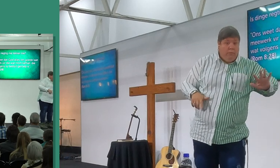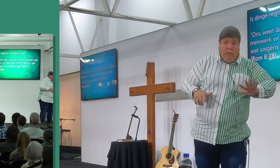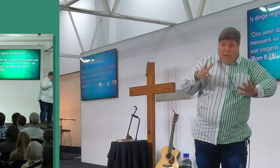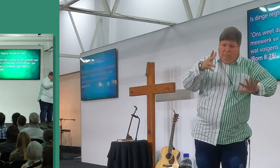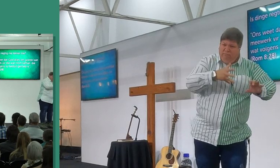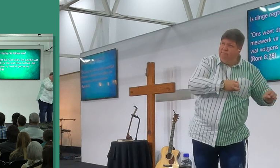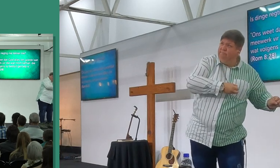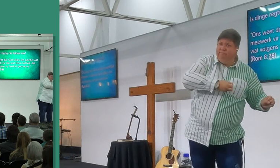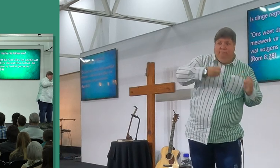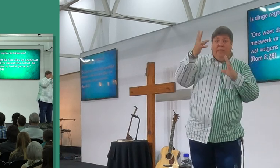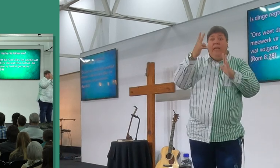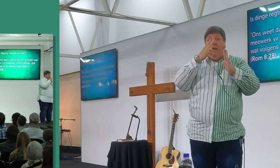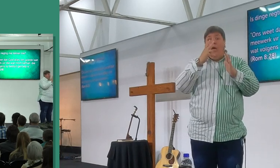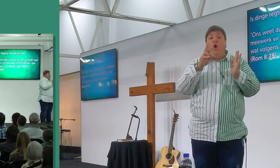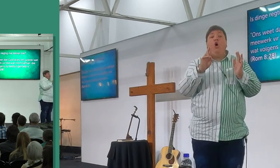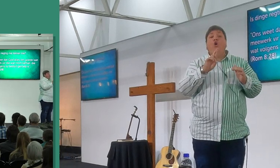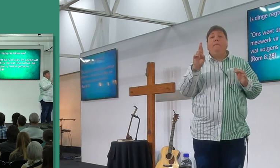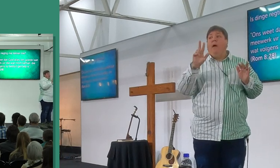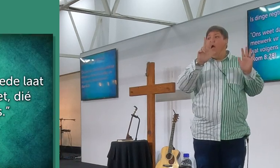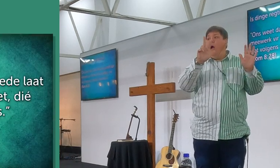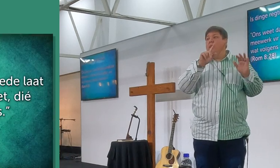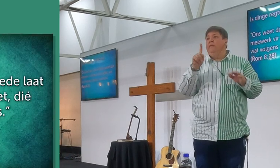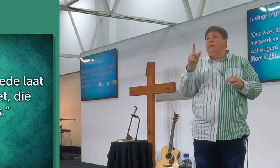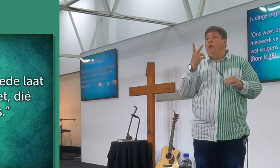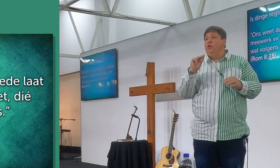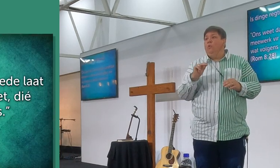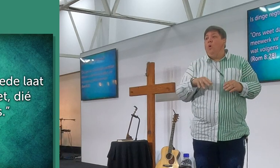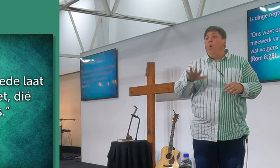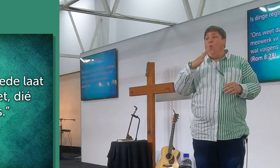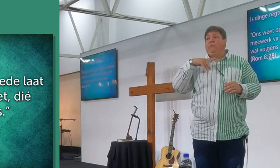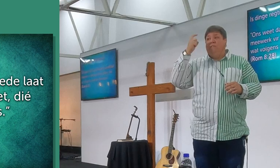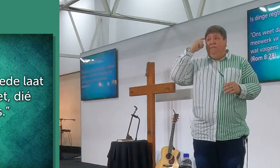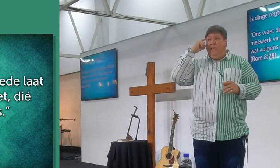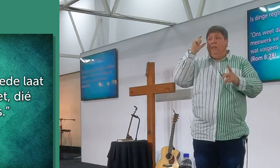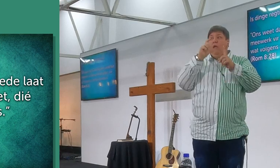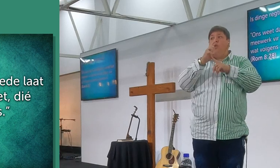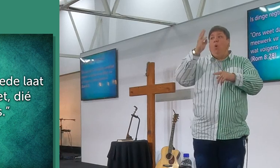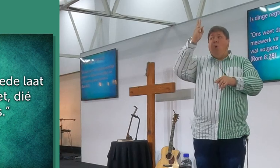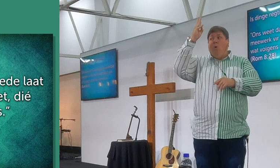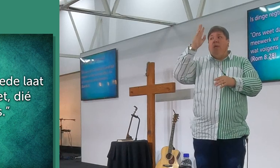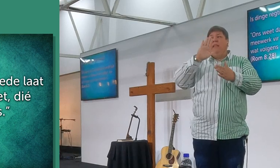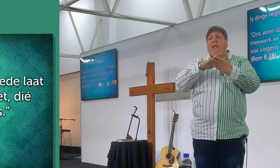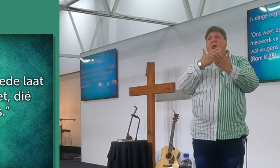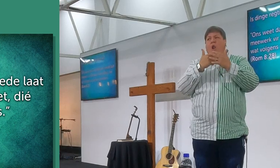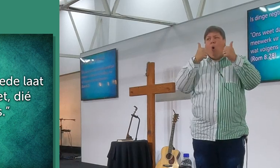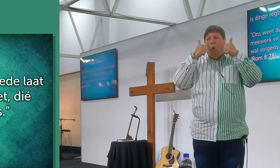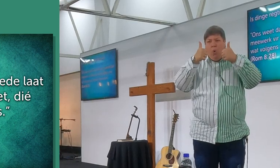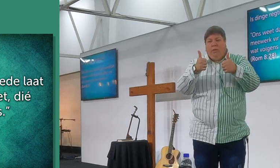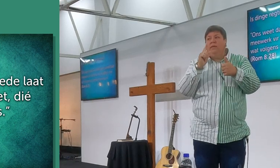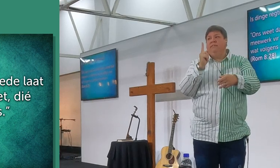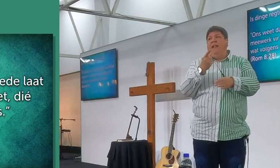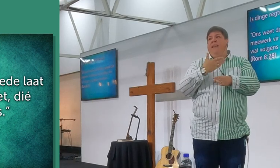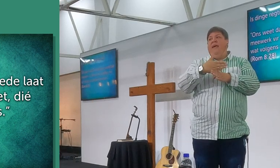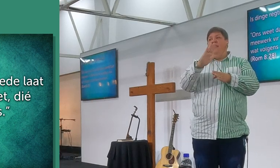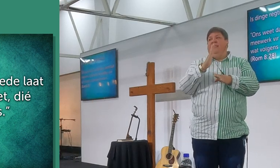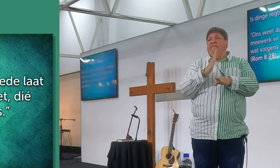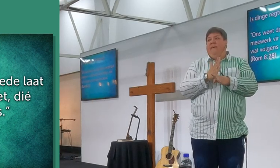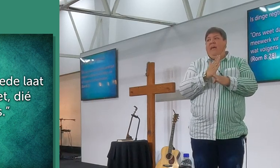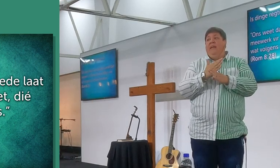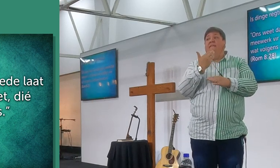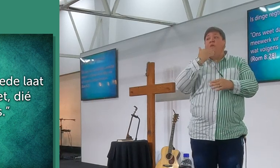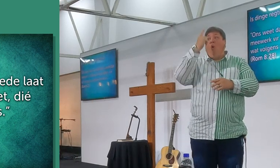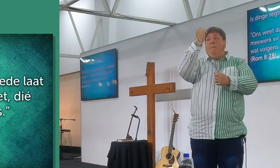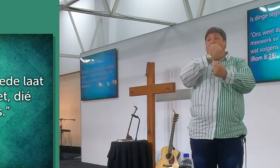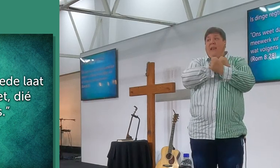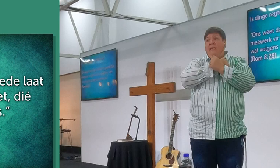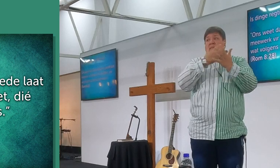gee, hoor wat sê die vers, Romeine 8, 28, ons weet, dat God alles ten goede laat meewerk, vir die wat om lief het,